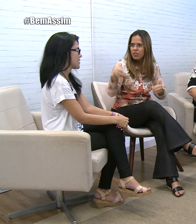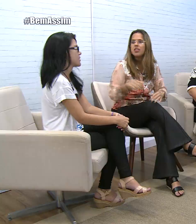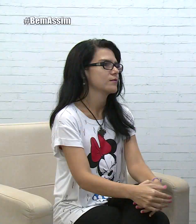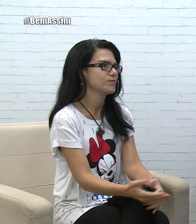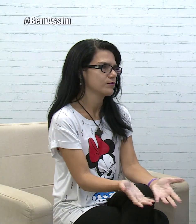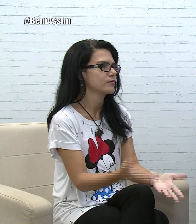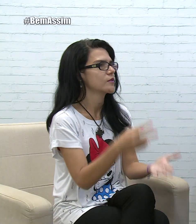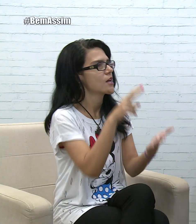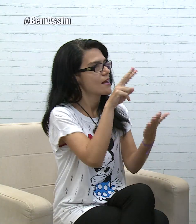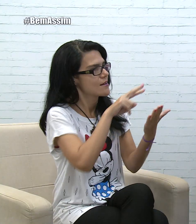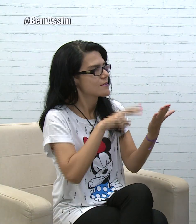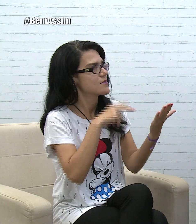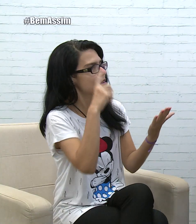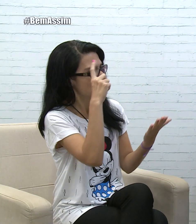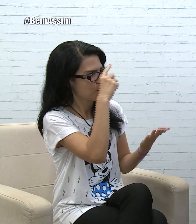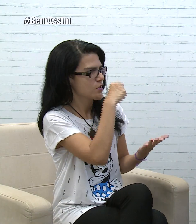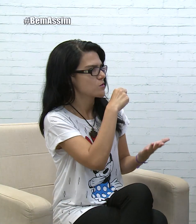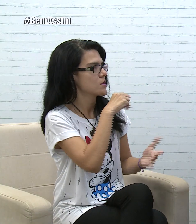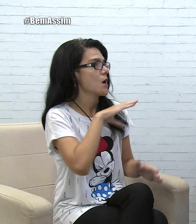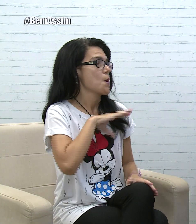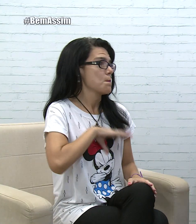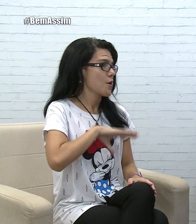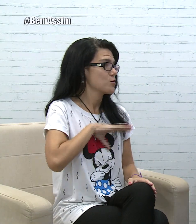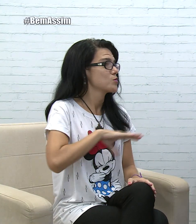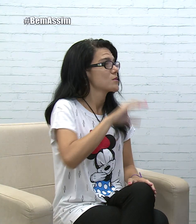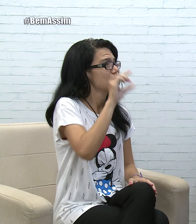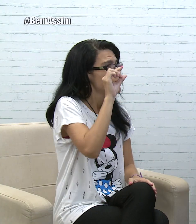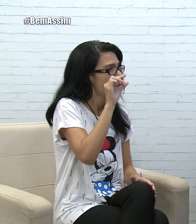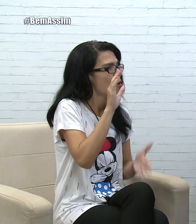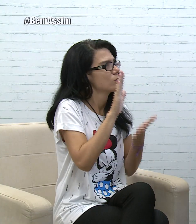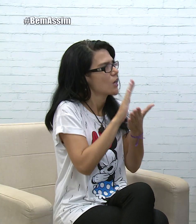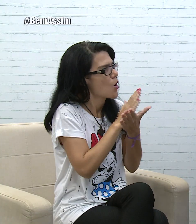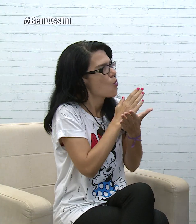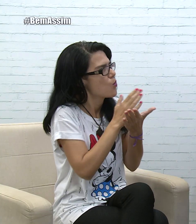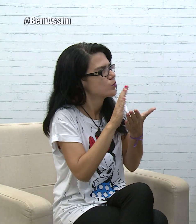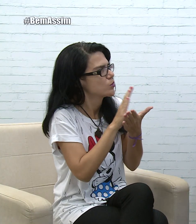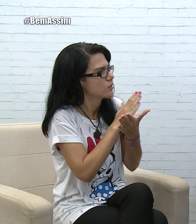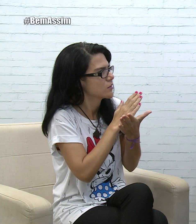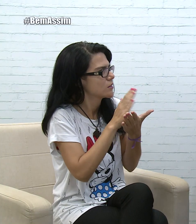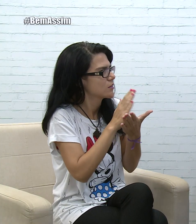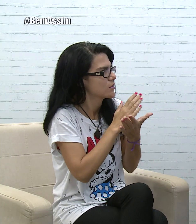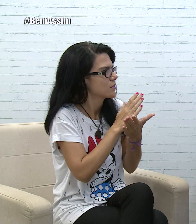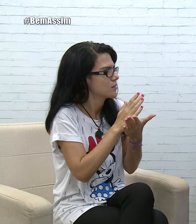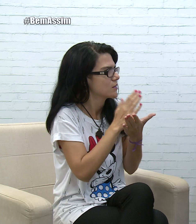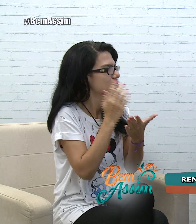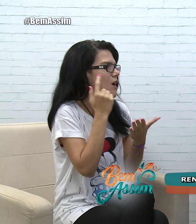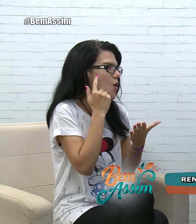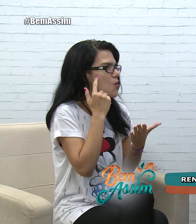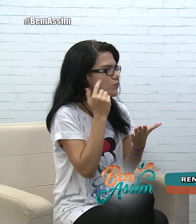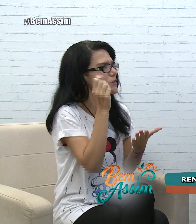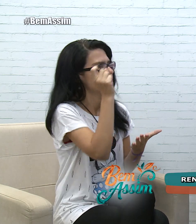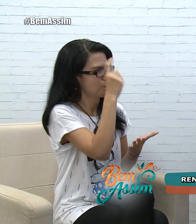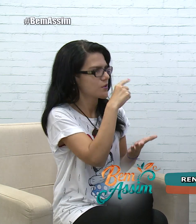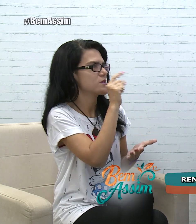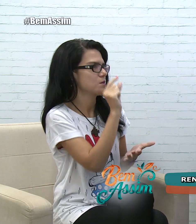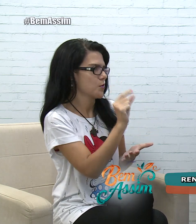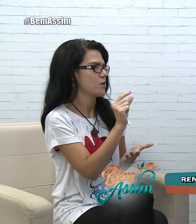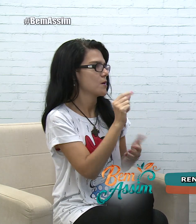Senti. Senti muito dificuldade na leitura, o português. Eu sou um pouco fraca no português. Tenho algumas